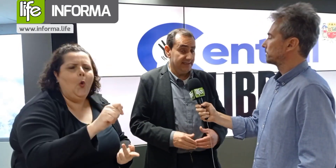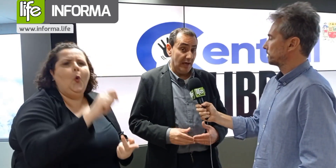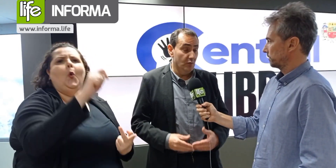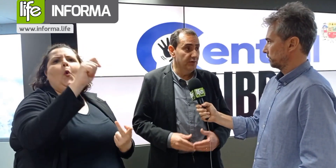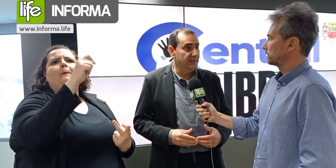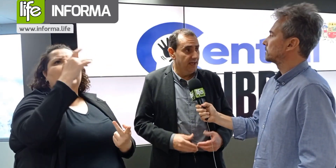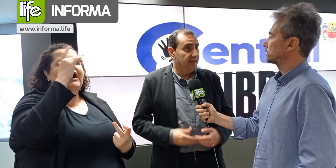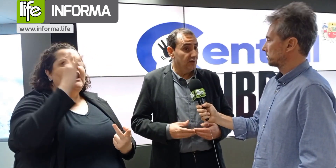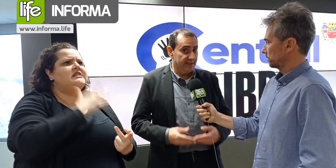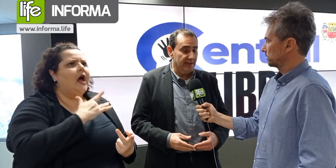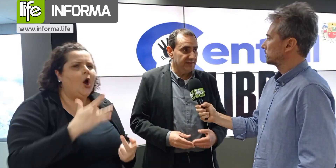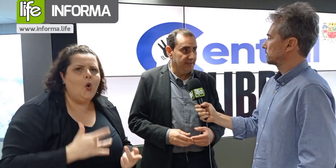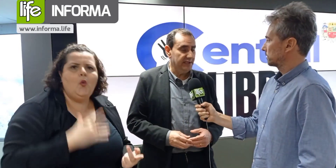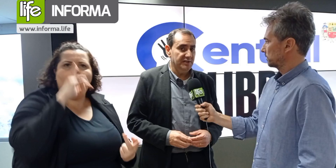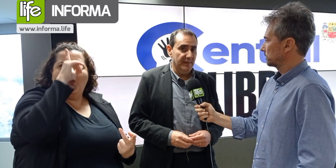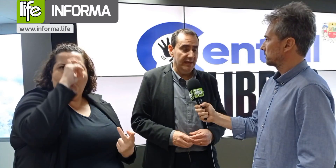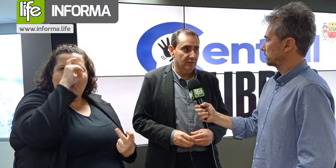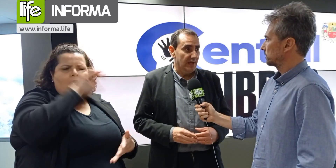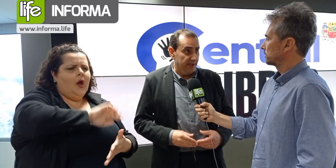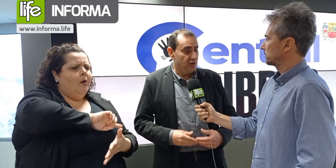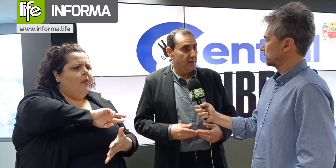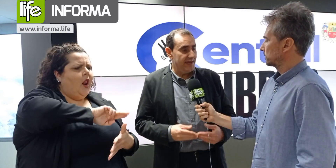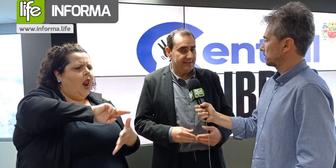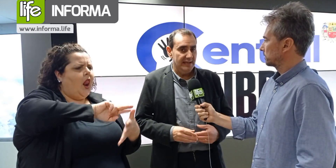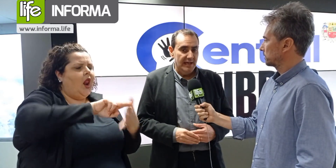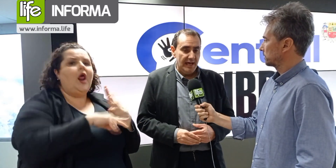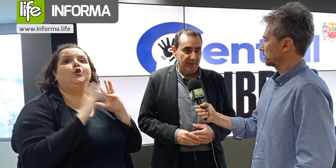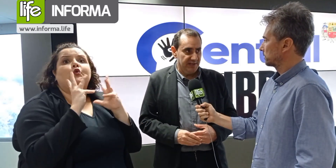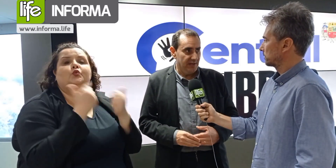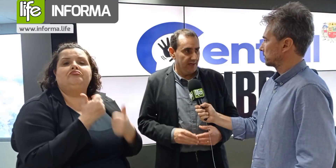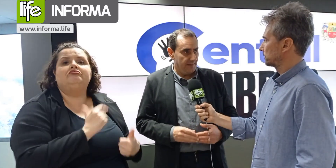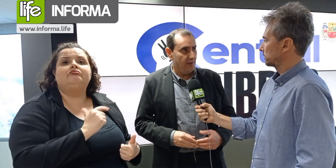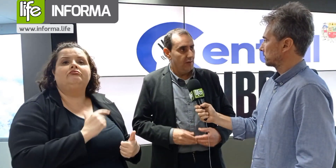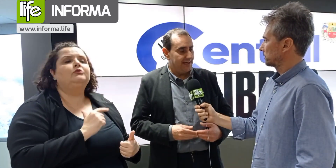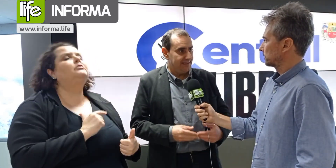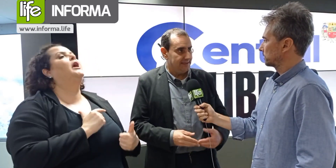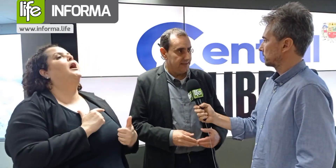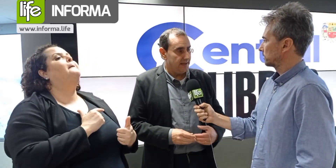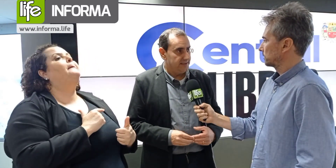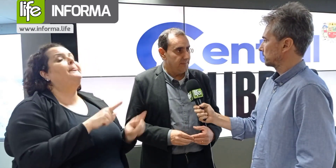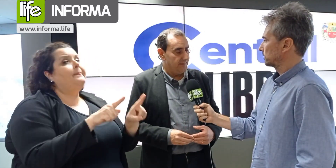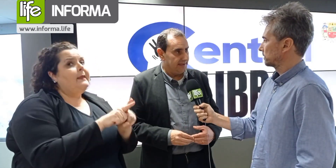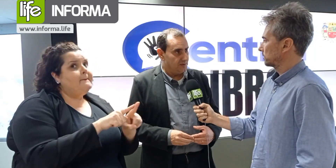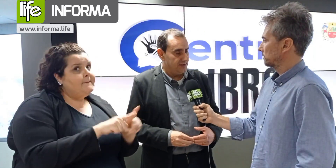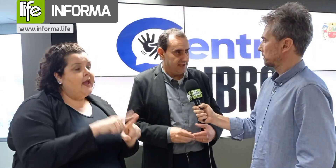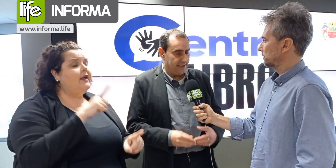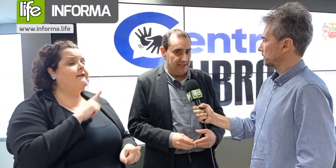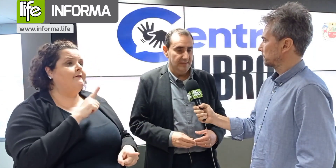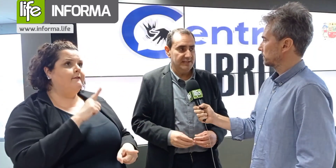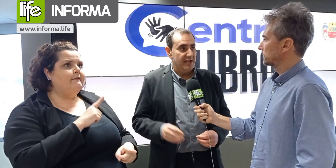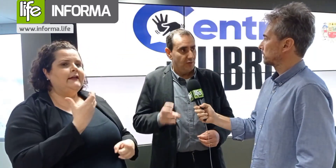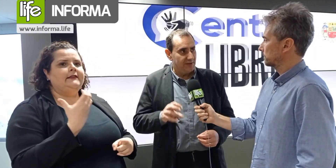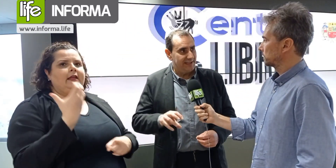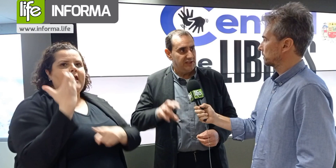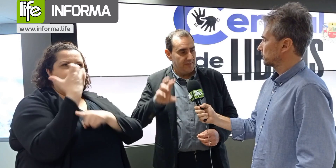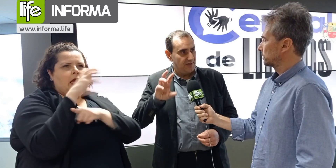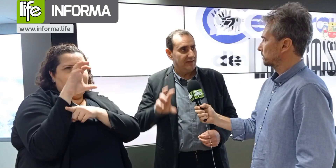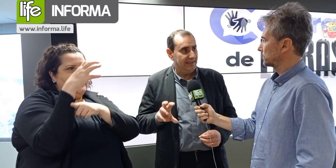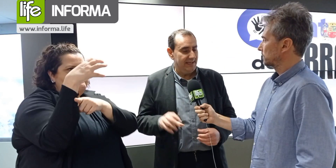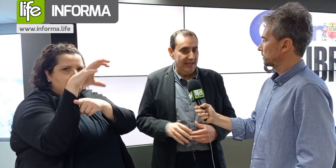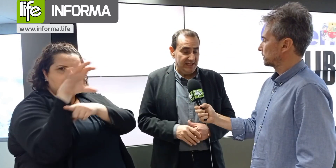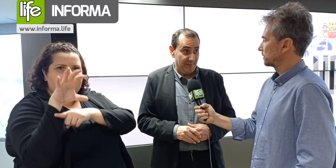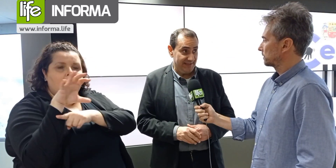emergência, de saúde, nós teremos esse atendimento, a gente começa, a partir de agora, também colocar as implementações de câmeras, dos